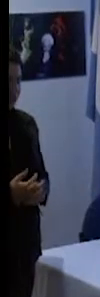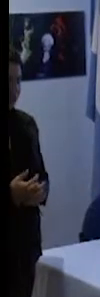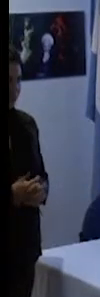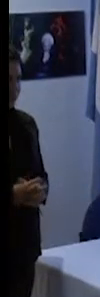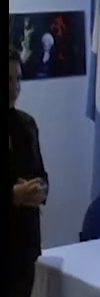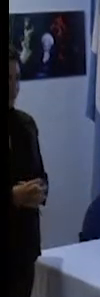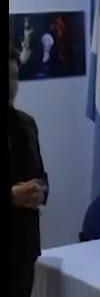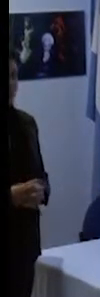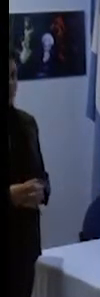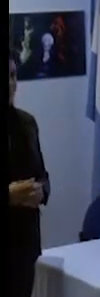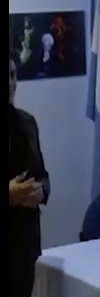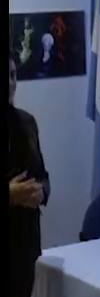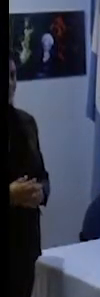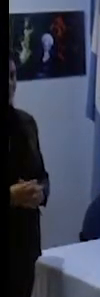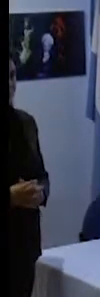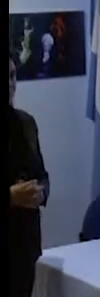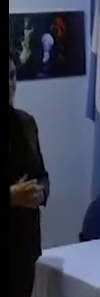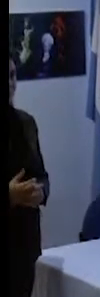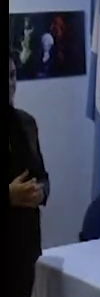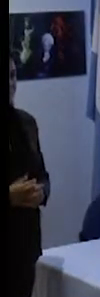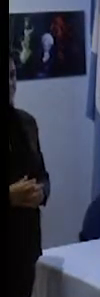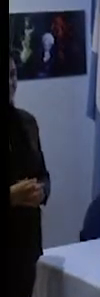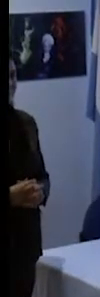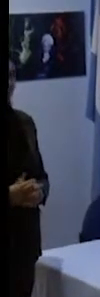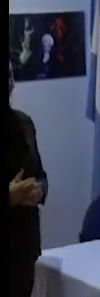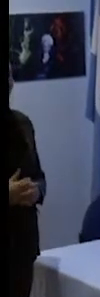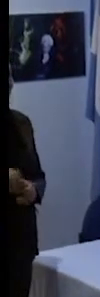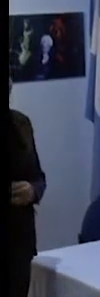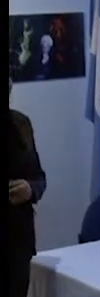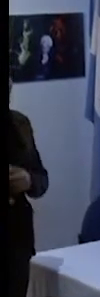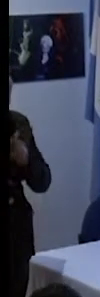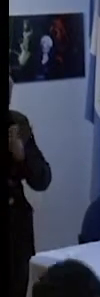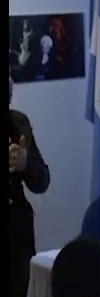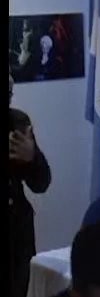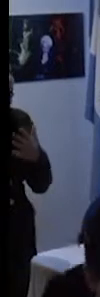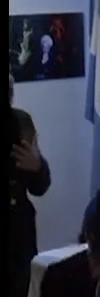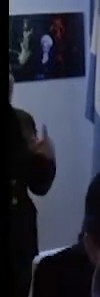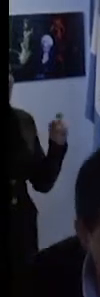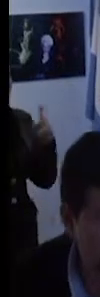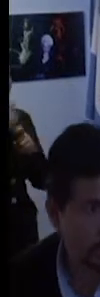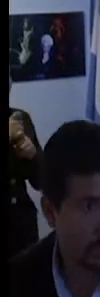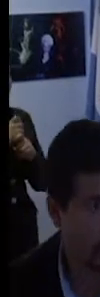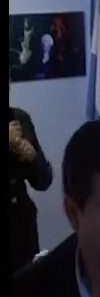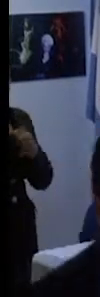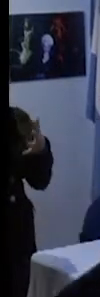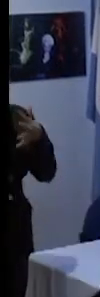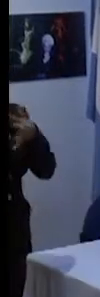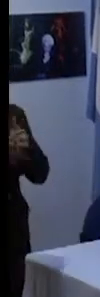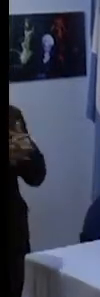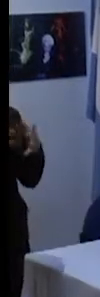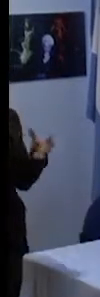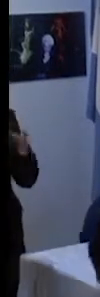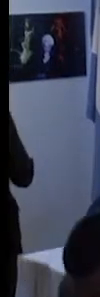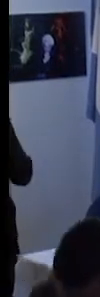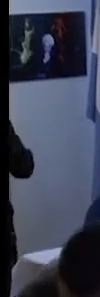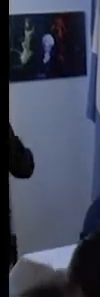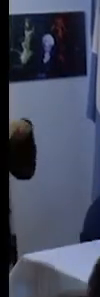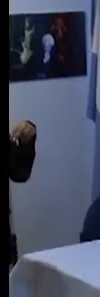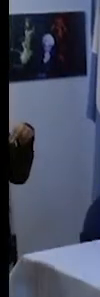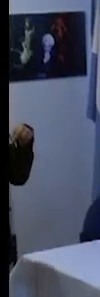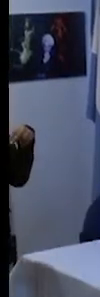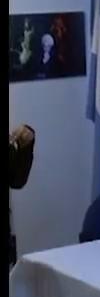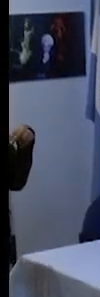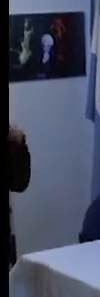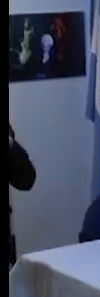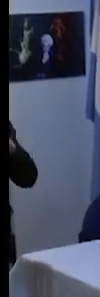presionados a pensar la cuestión de la inclusión y la integración educativa como modos de pensar la igualdad.